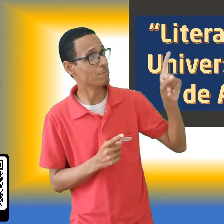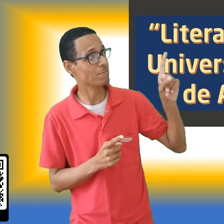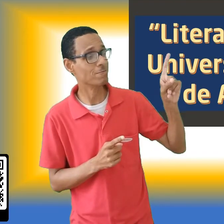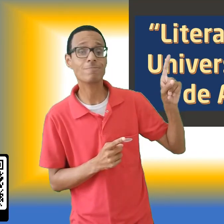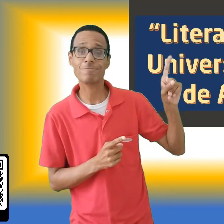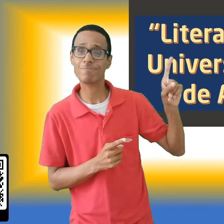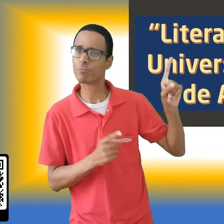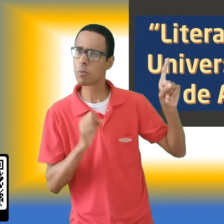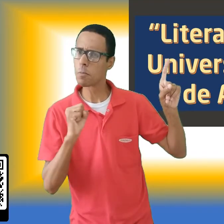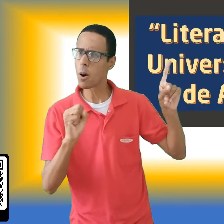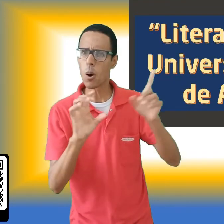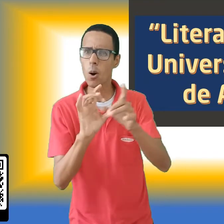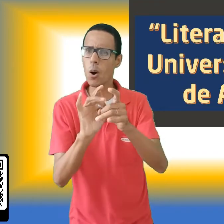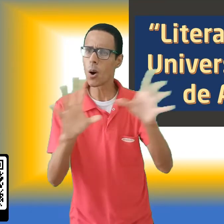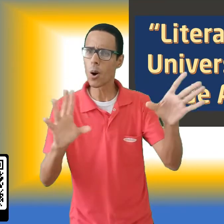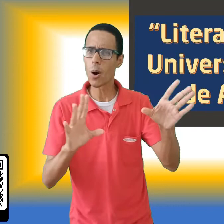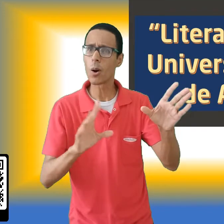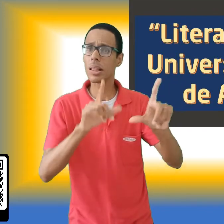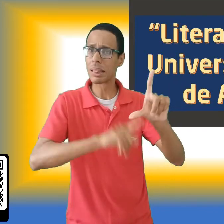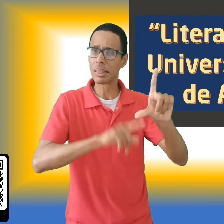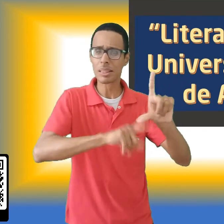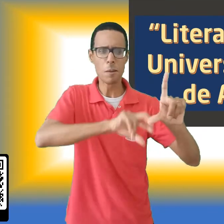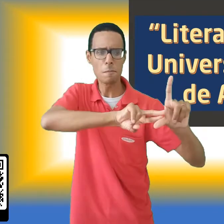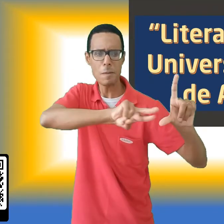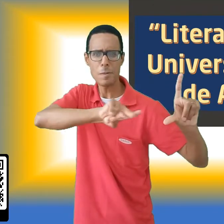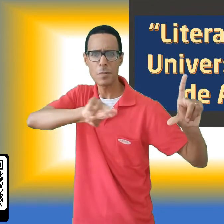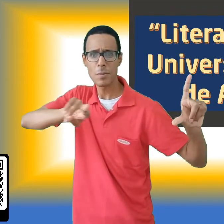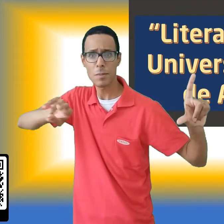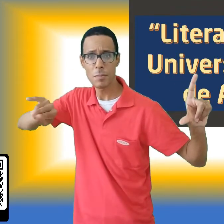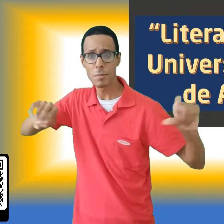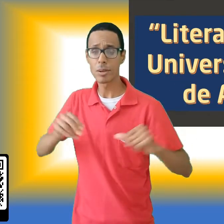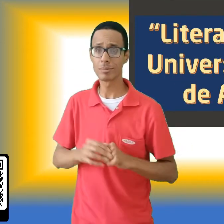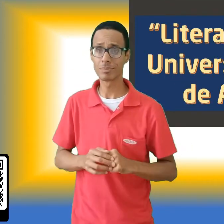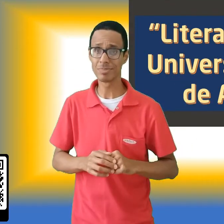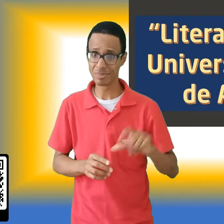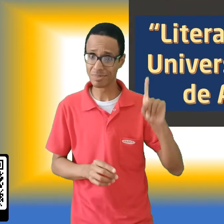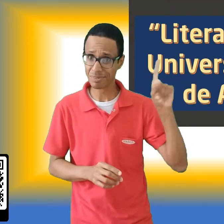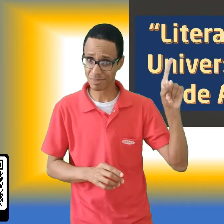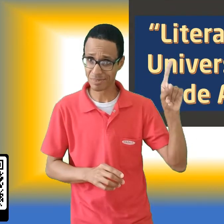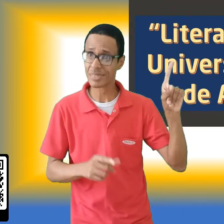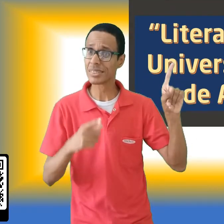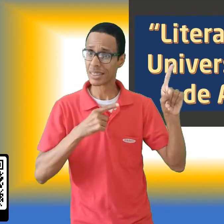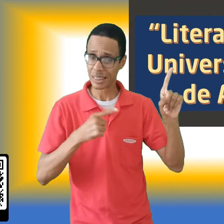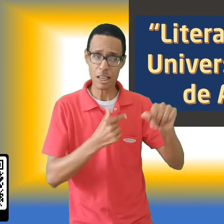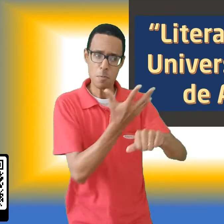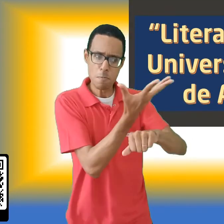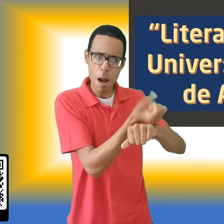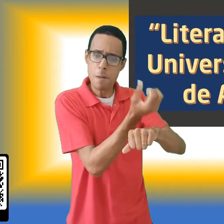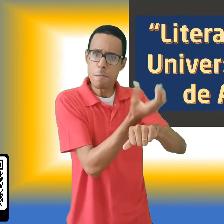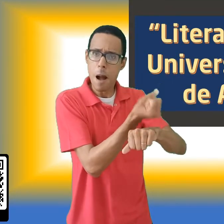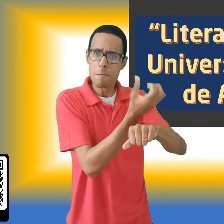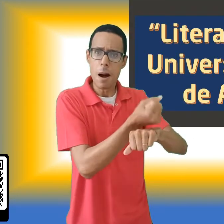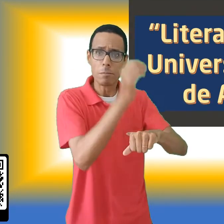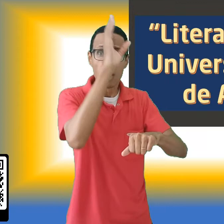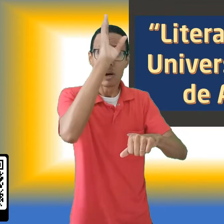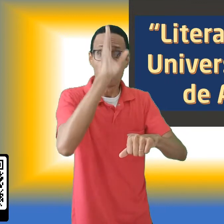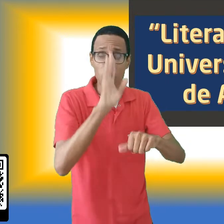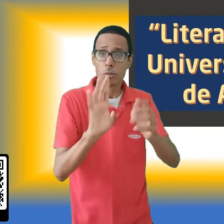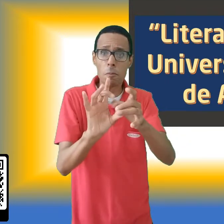card aqui acima e veja as outras letras que já foram apresentadas. Vale lembrar que, em